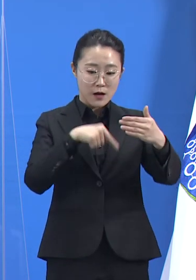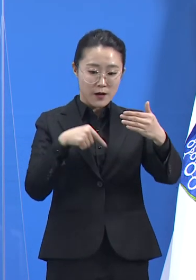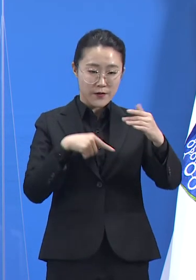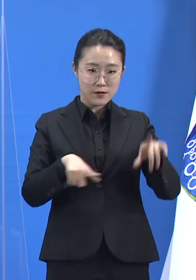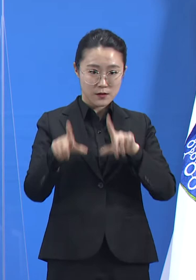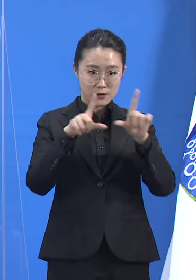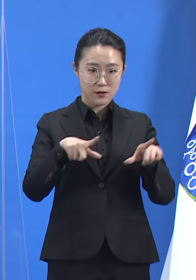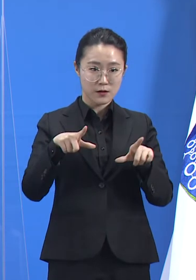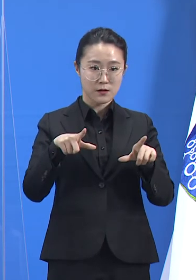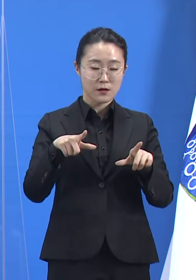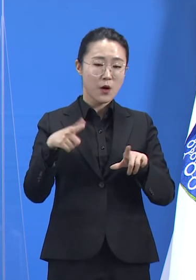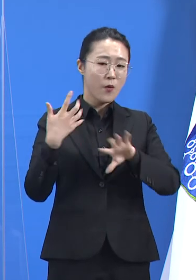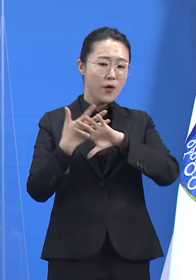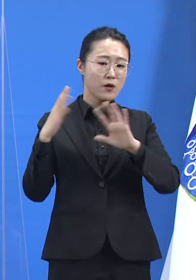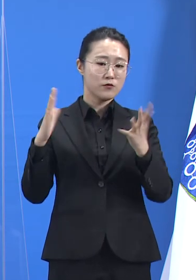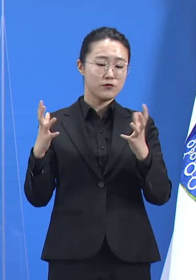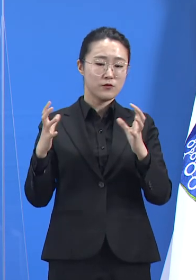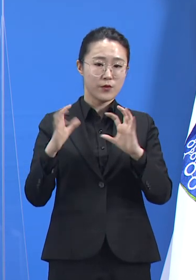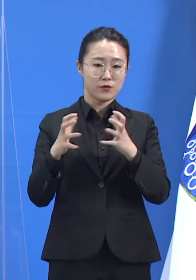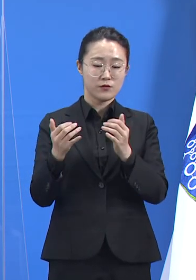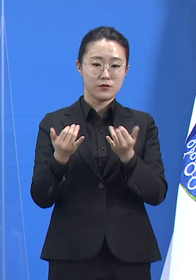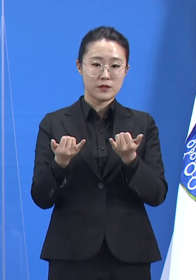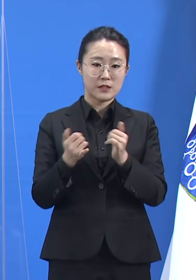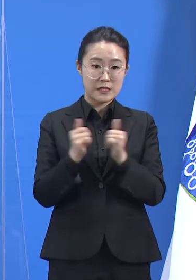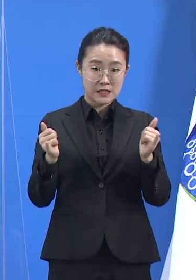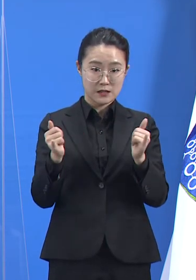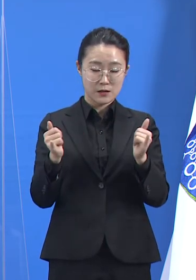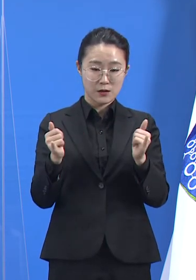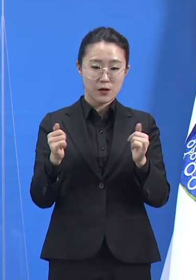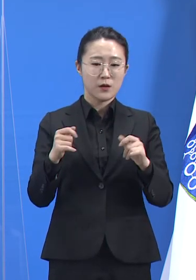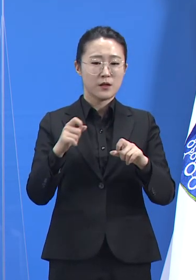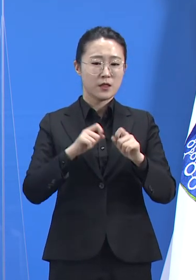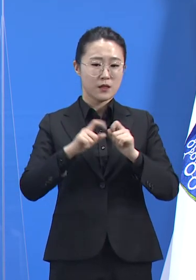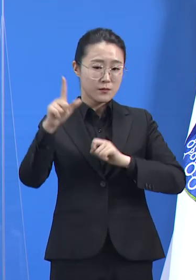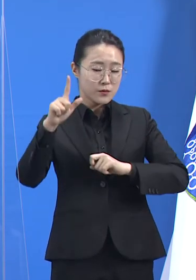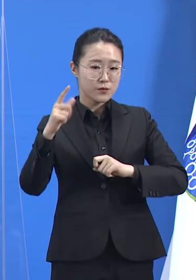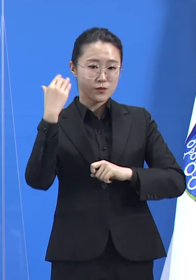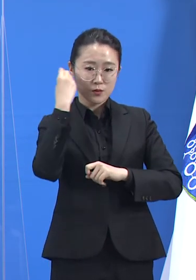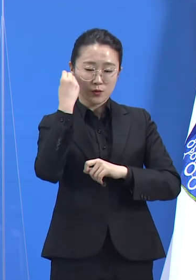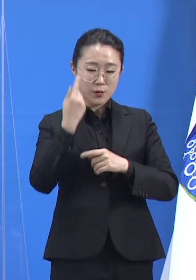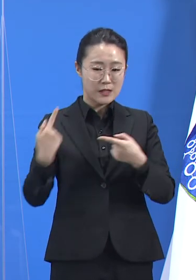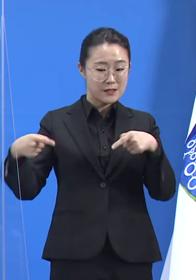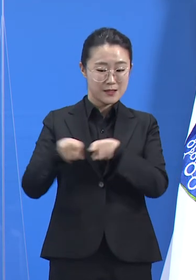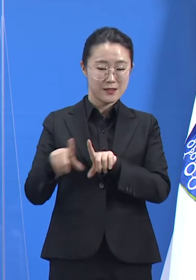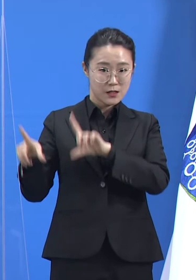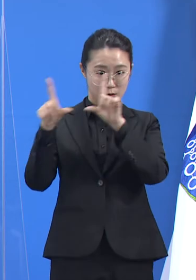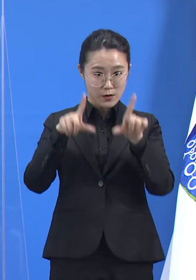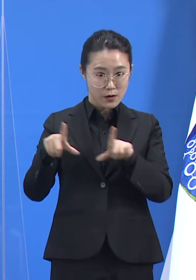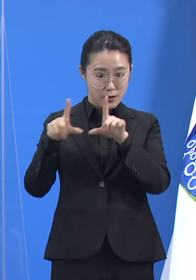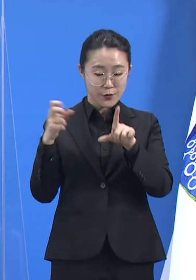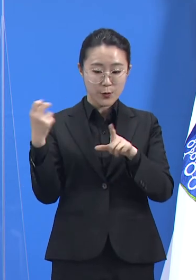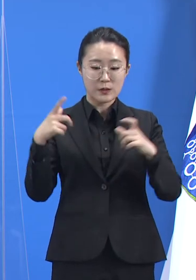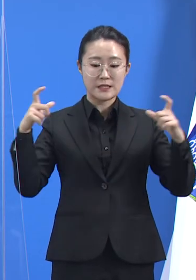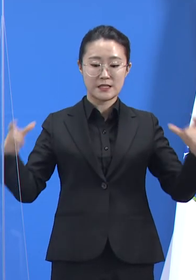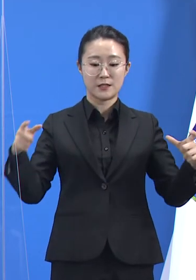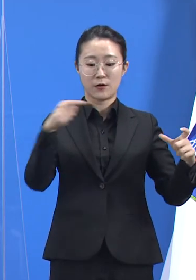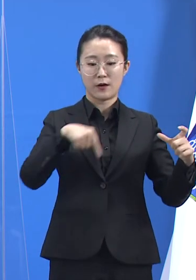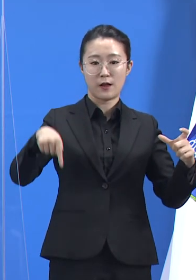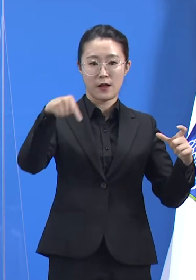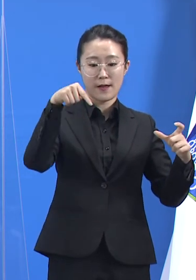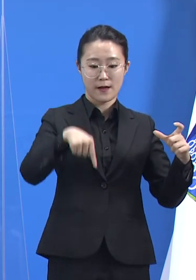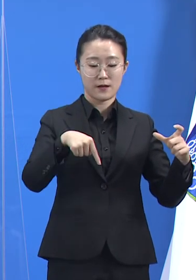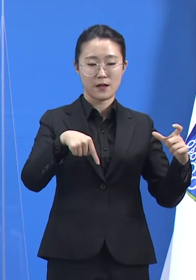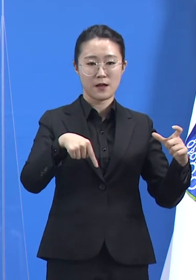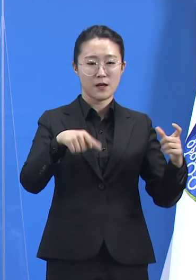경우 숙소를 공동 사용하는 경우가 많고 지역에 형성된 커뮤니티를 통해 서로 왕래가